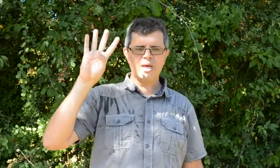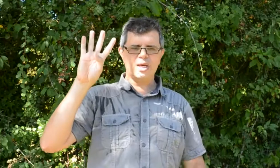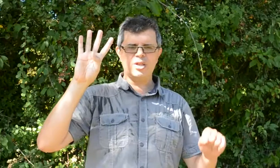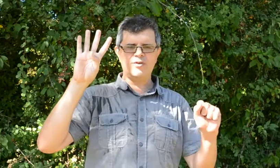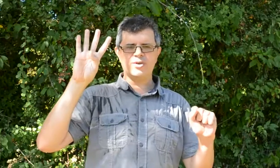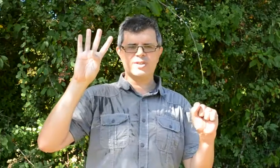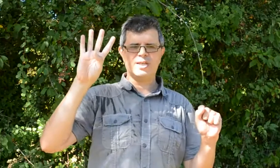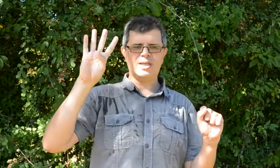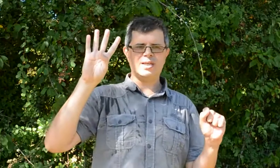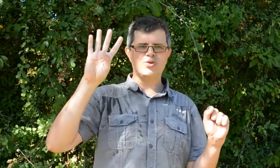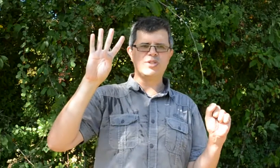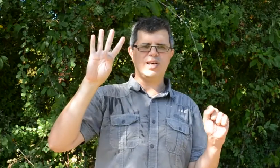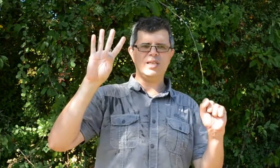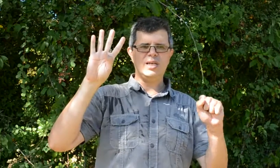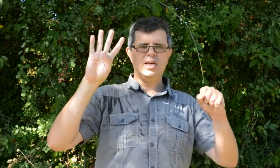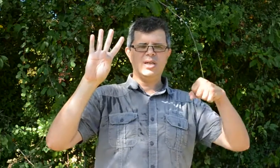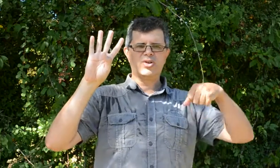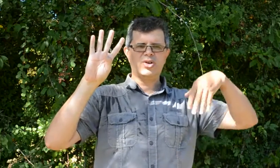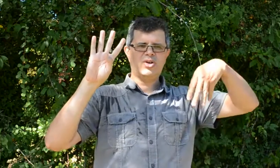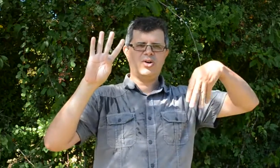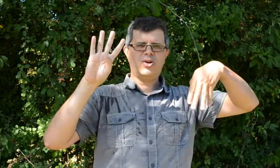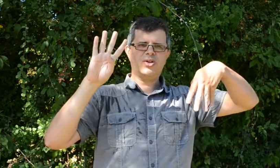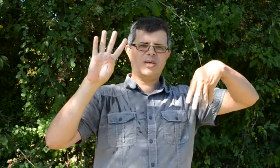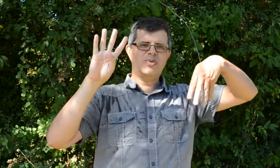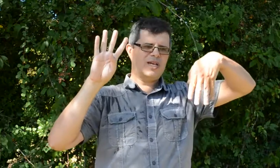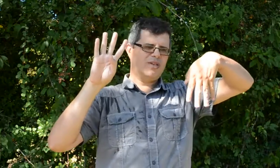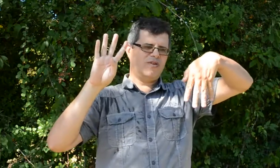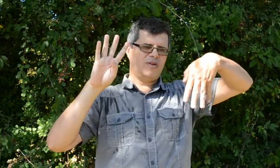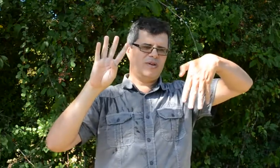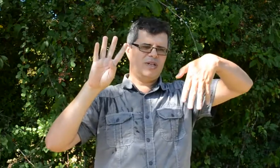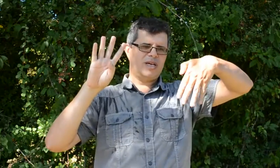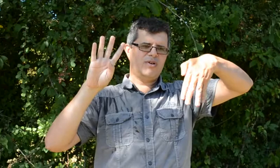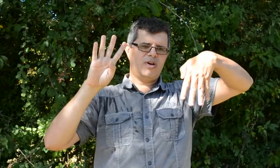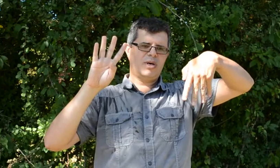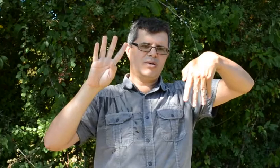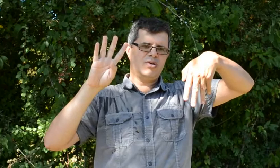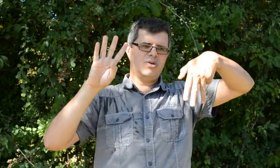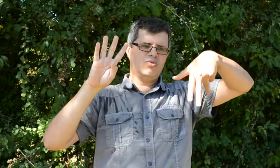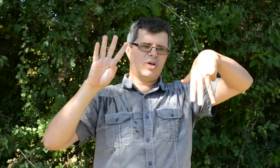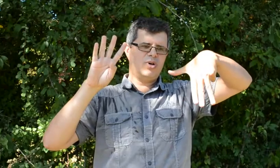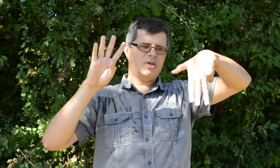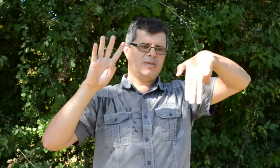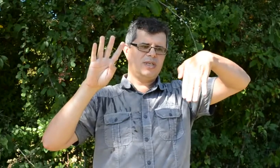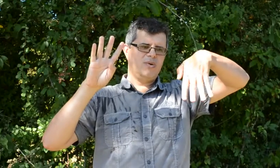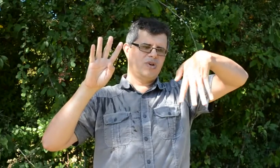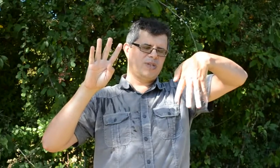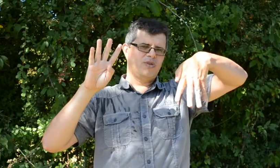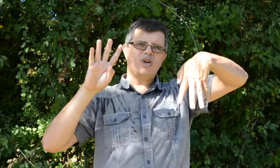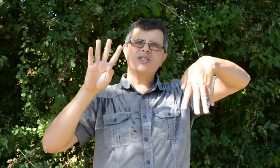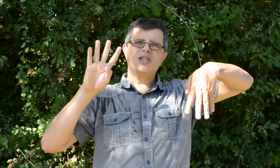Et 9, donc c'est au-dessus de 5. Donc 5 plus 4, 9. 4 doigts vers le bas. Ou ça peut être comme ça ou comme ça. Donc 4 doigts